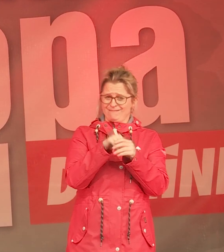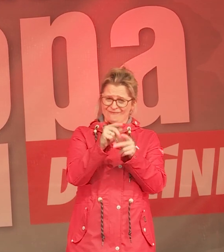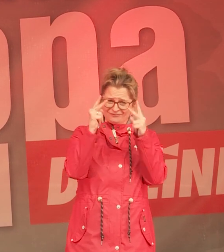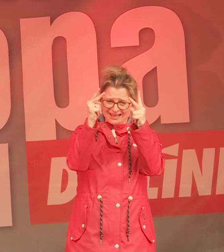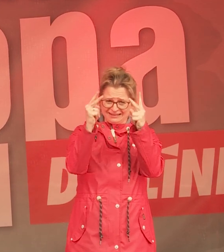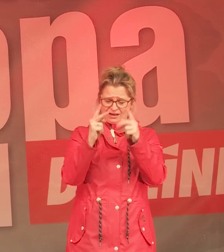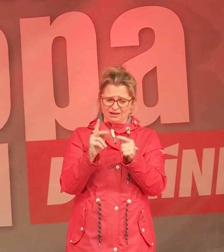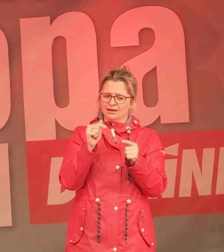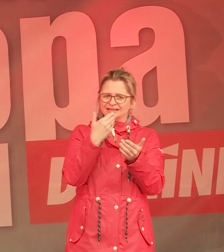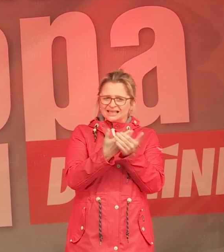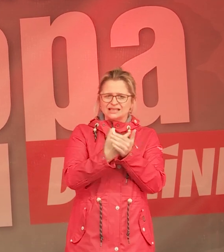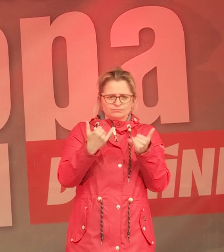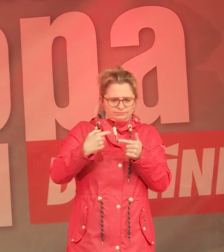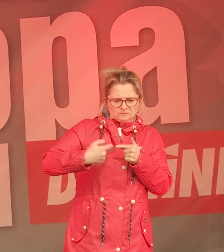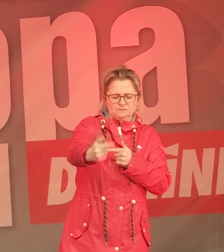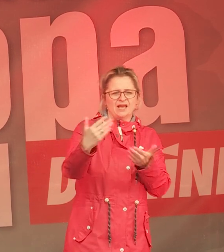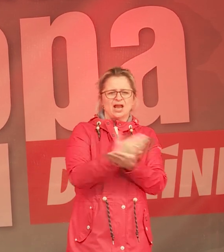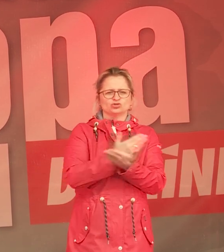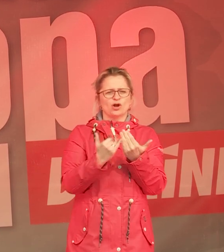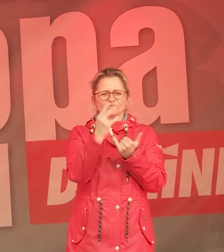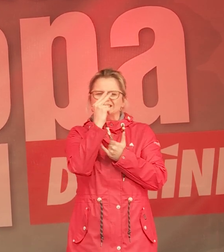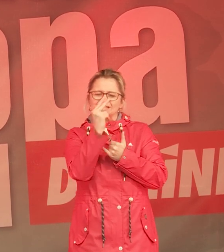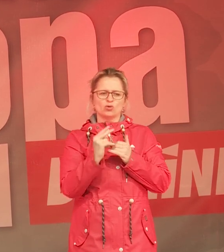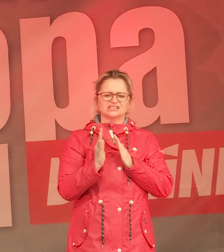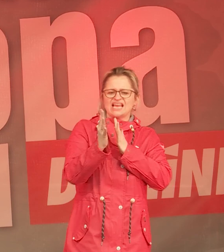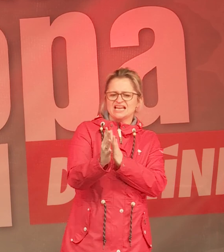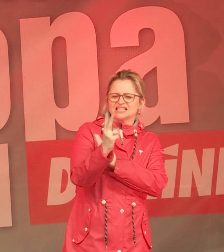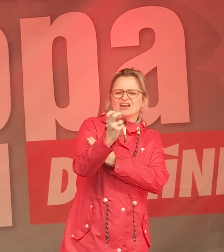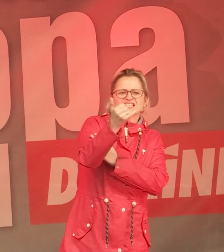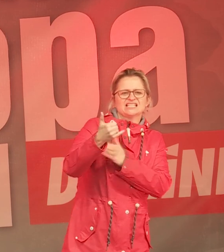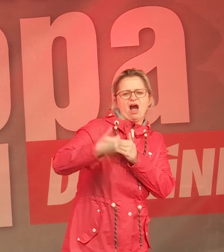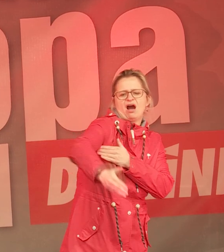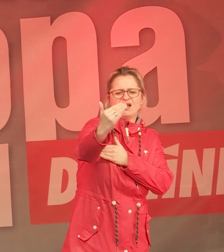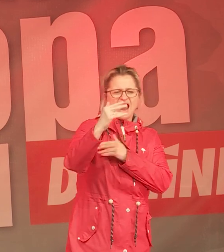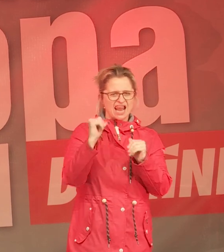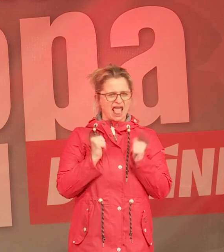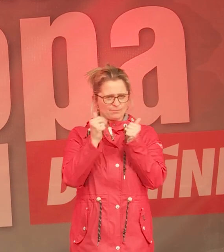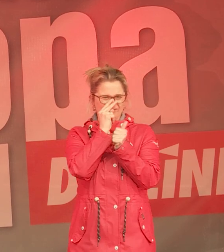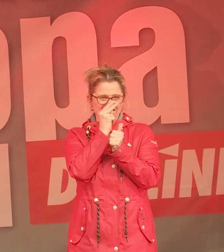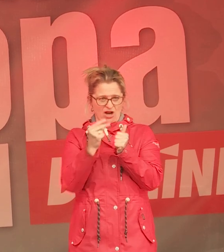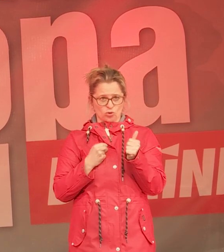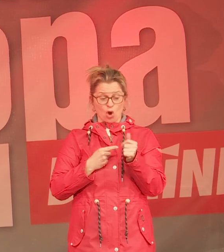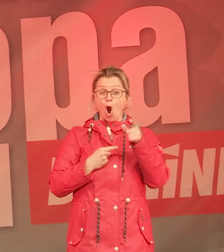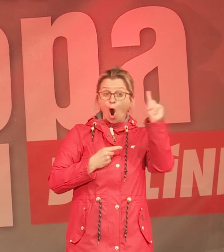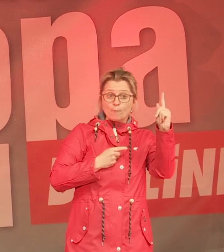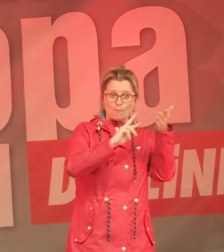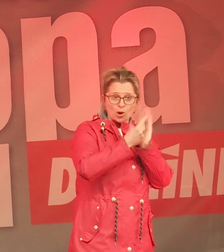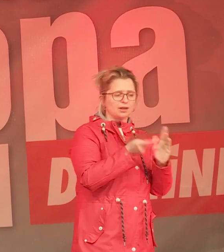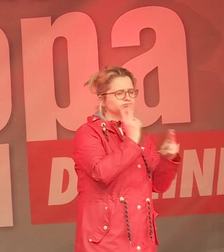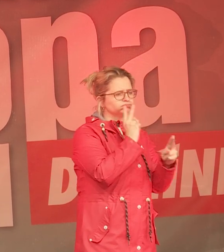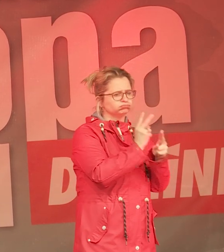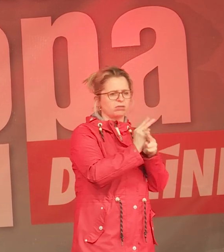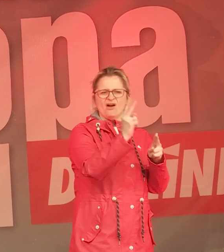in den nächsten 10, 20, 30 Jahren leben. Ob sich eine Politik durchsetzt, weiterhin, wie wir sie bisher kennen, die Umverteilung